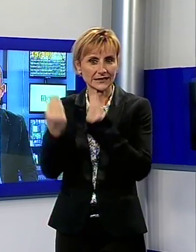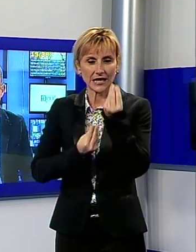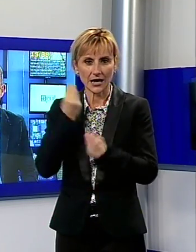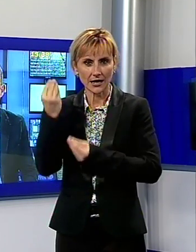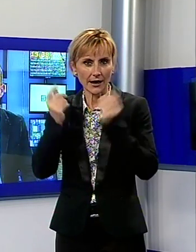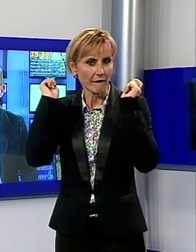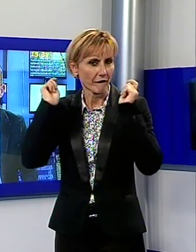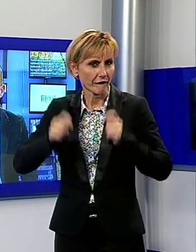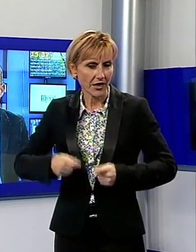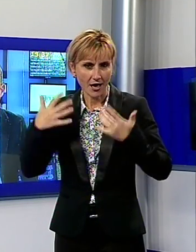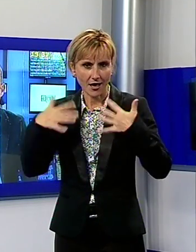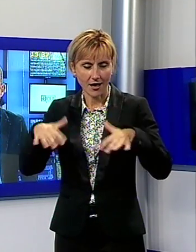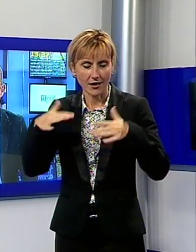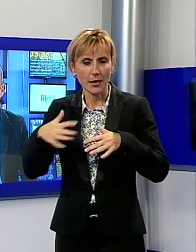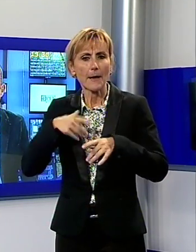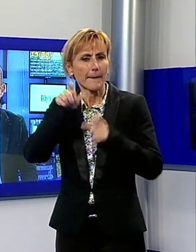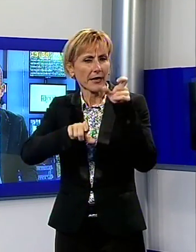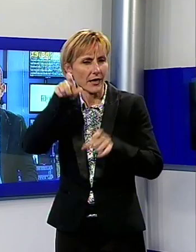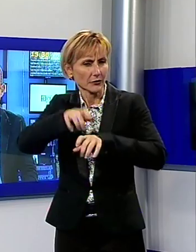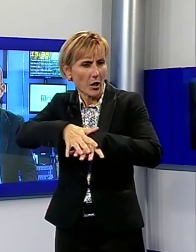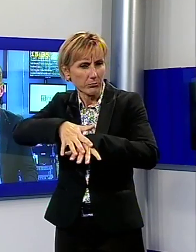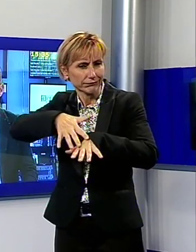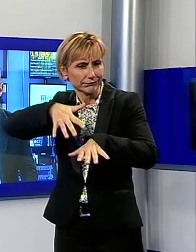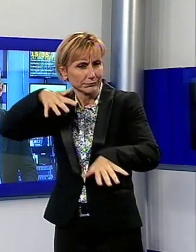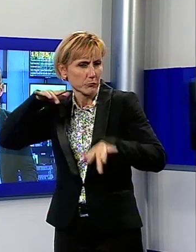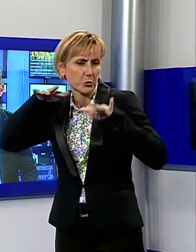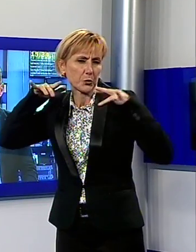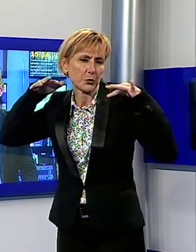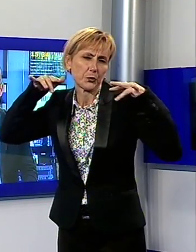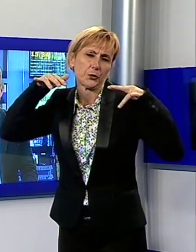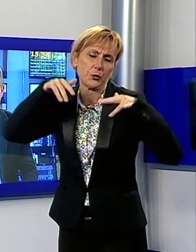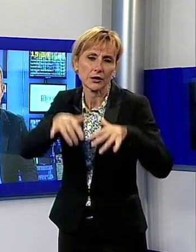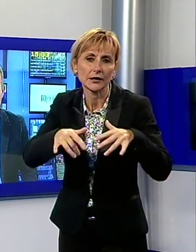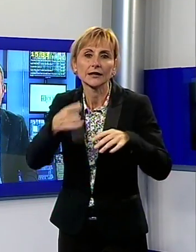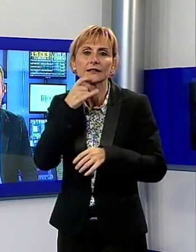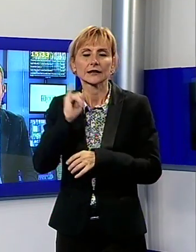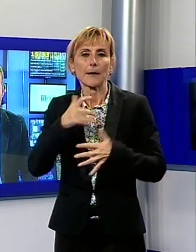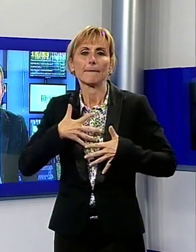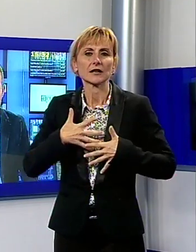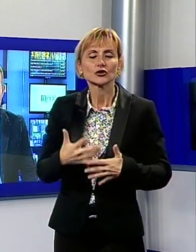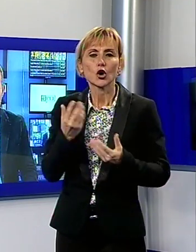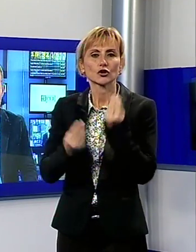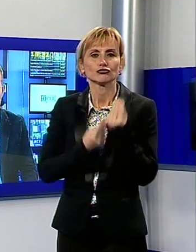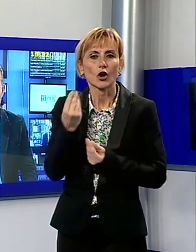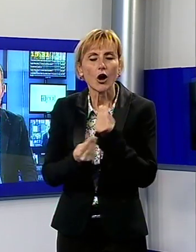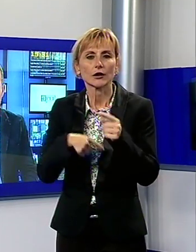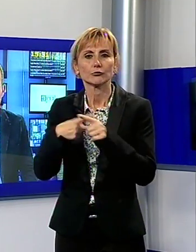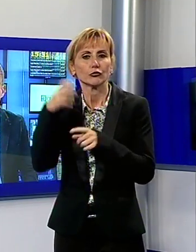tantissime persone hanno preso d'assalto la città di Lucca, gli appassionati di giochi e fumetti, subito